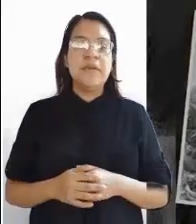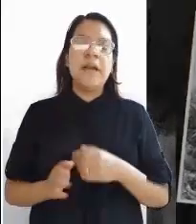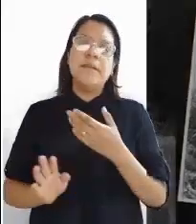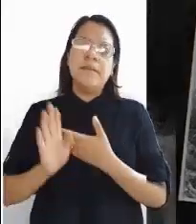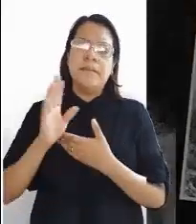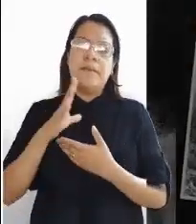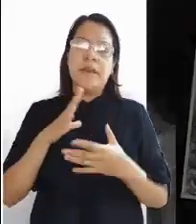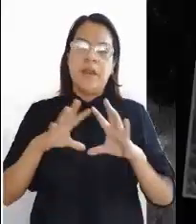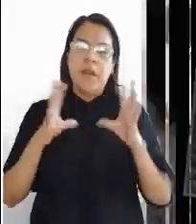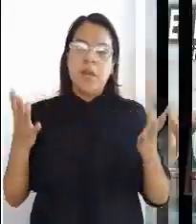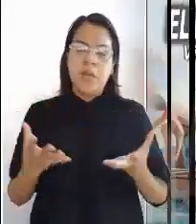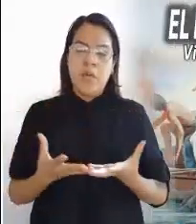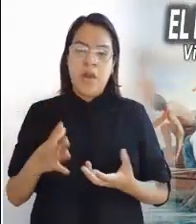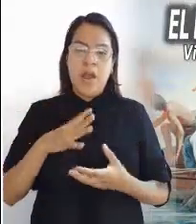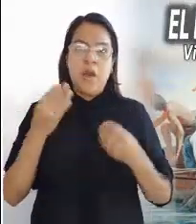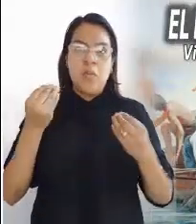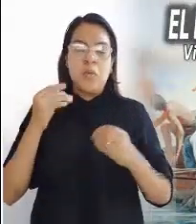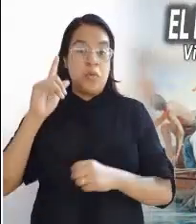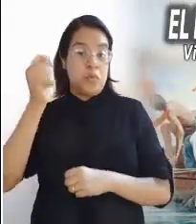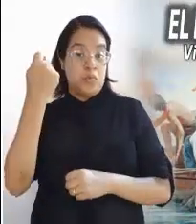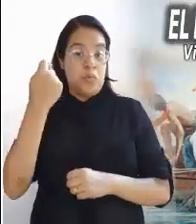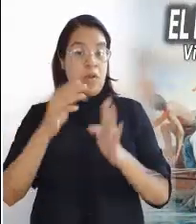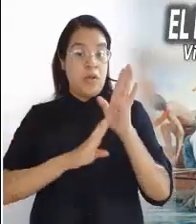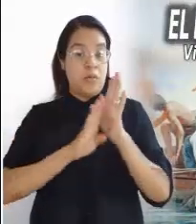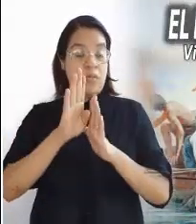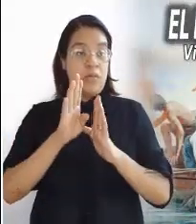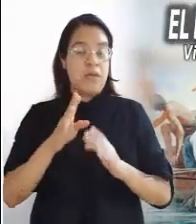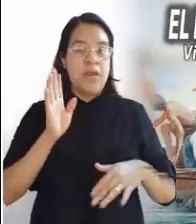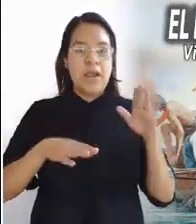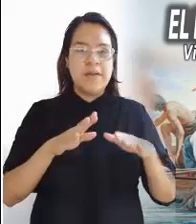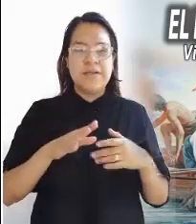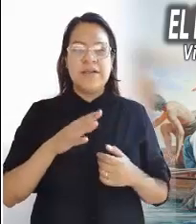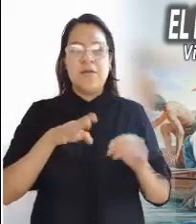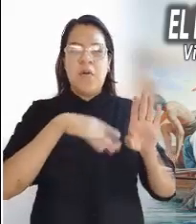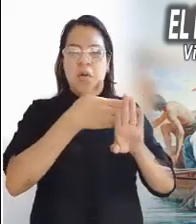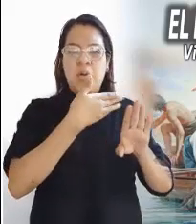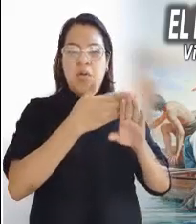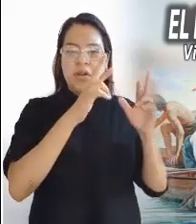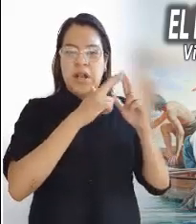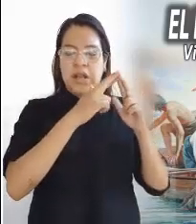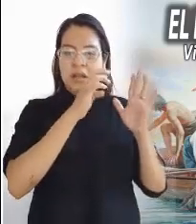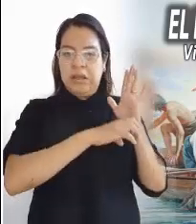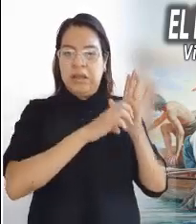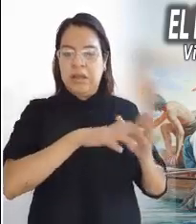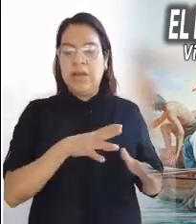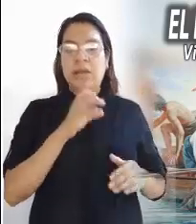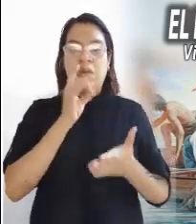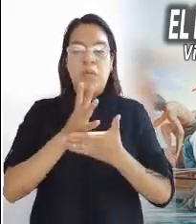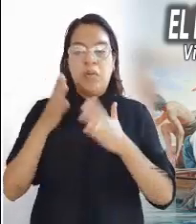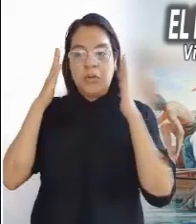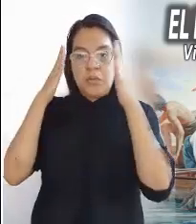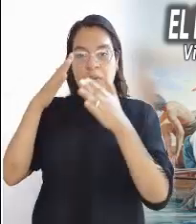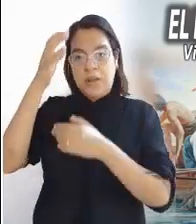contradictorio que un mundo de tantos avances, de tanta tecnología, que muchas veces ha criticado a las religiones